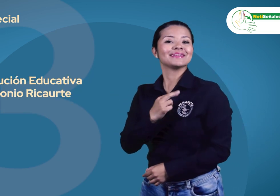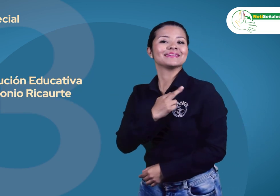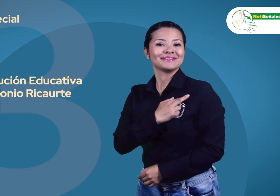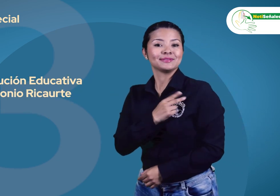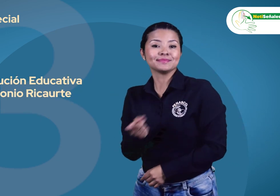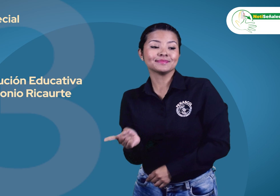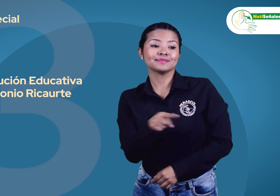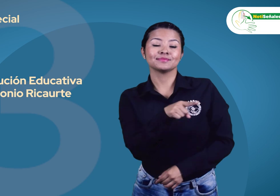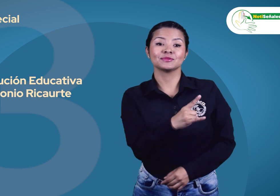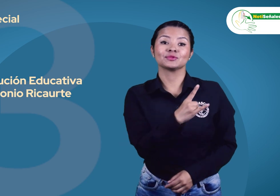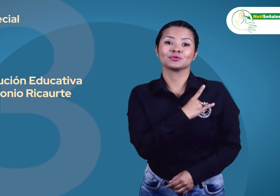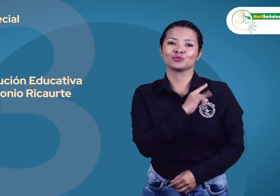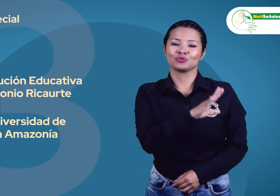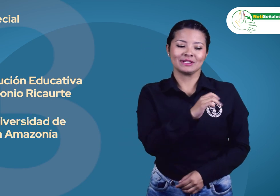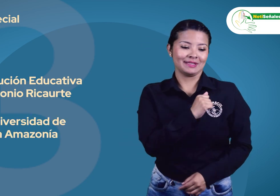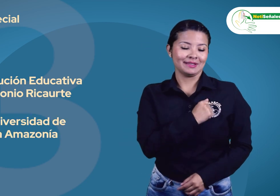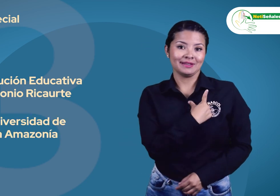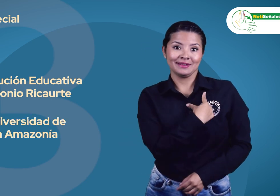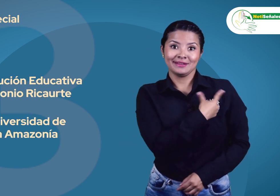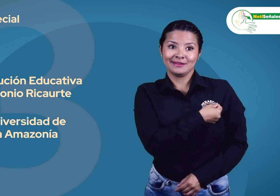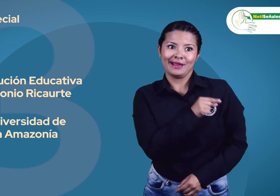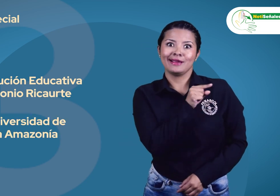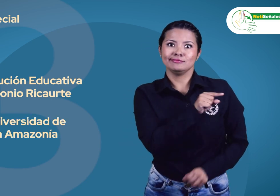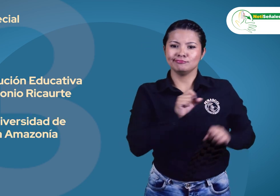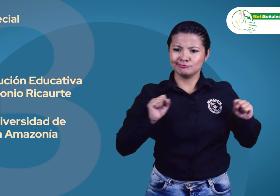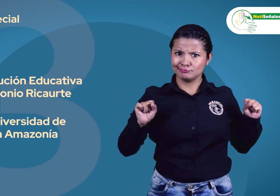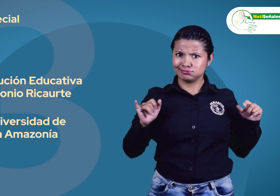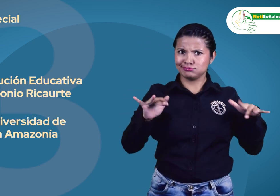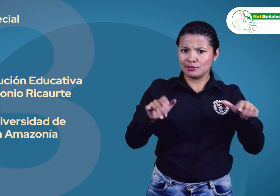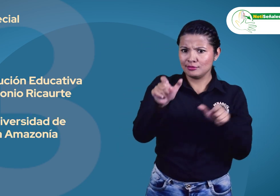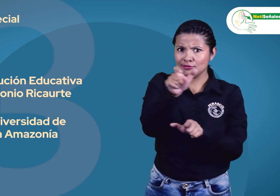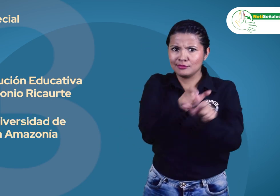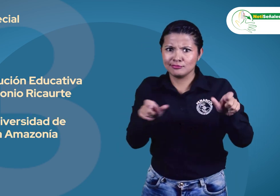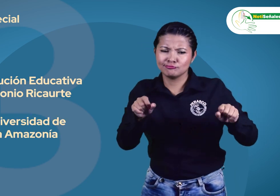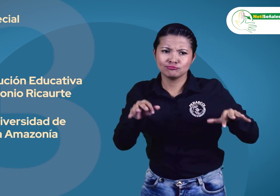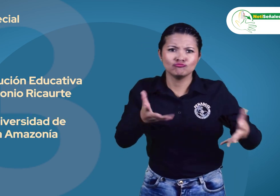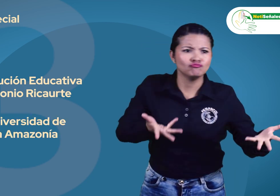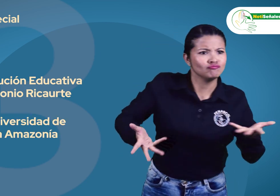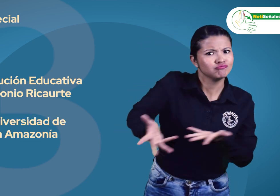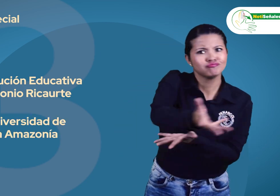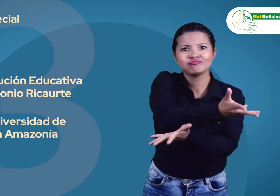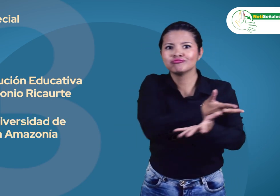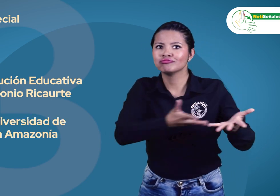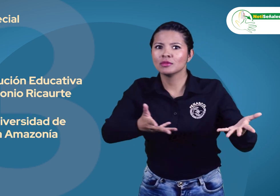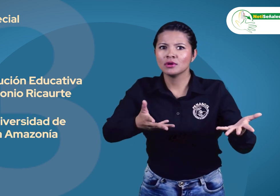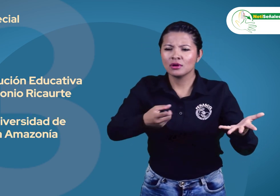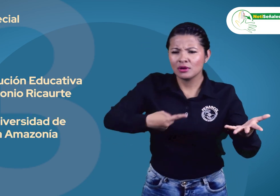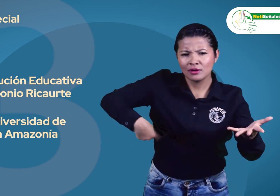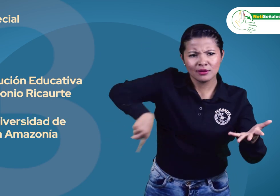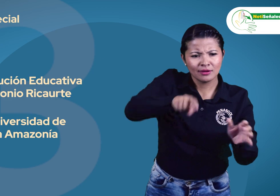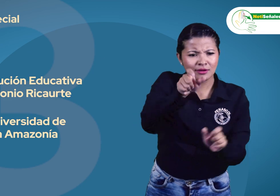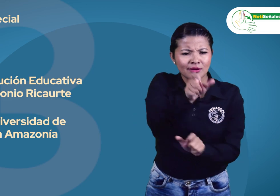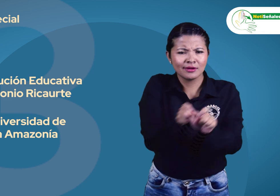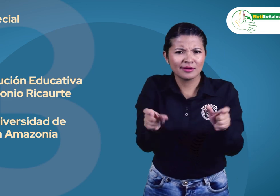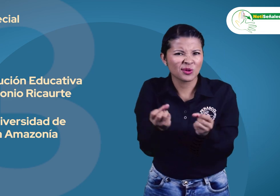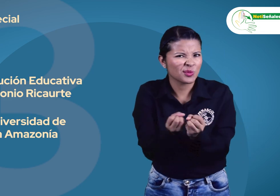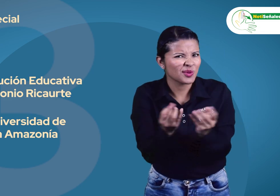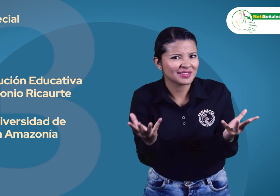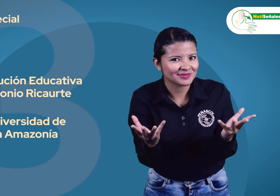colegio antonio ricaurte y la universidad de la amazonía allí el total de participantes de la comunidad